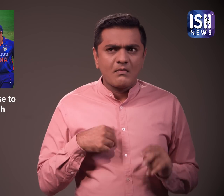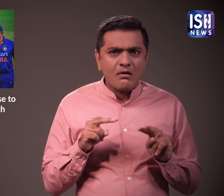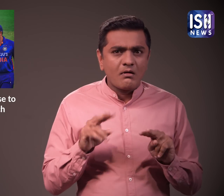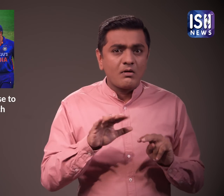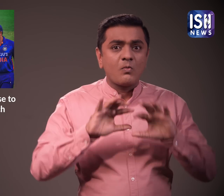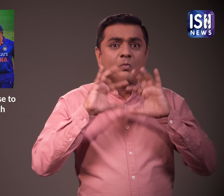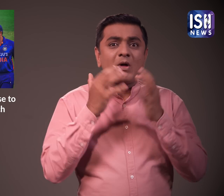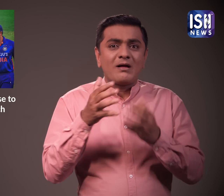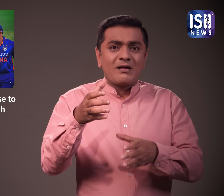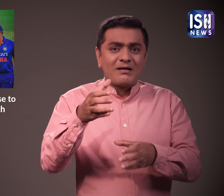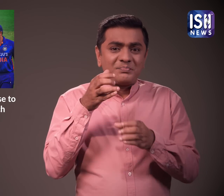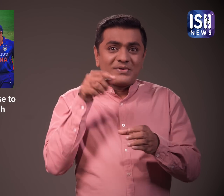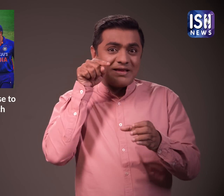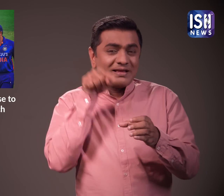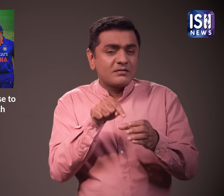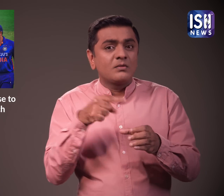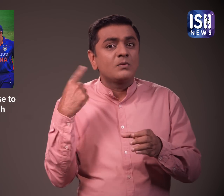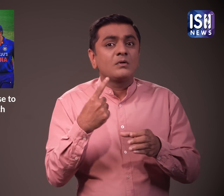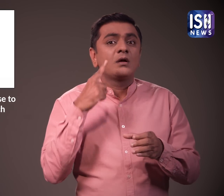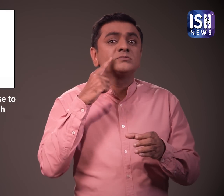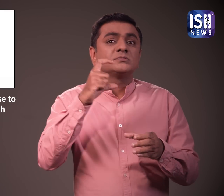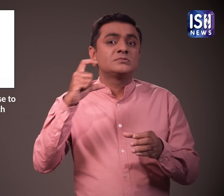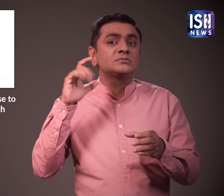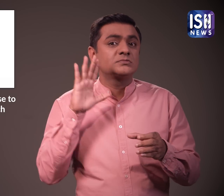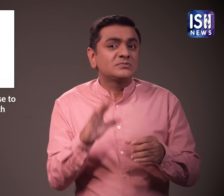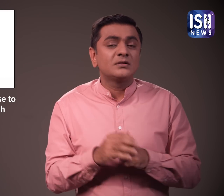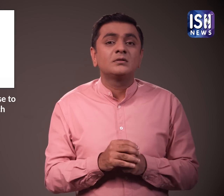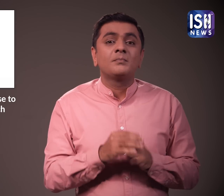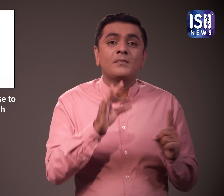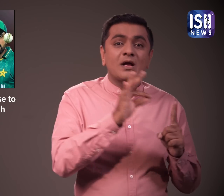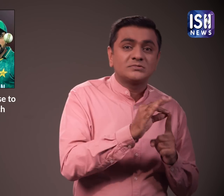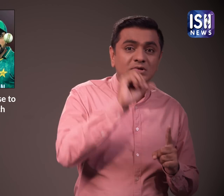ICC World Cup में भारत और पाकिस्तान इससे पहले साथ बार आमने सामने हो चुके है